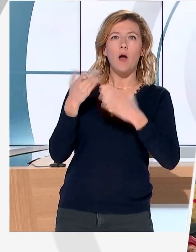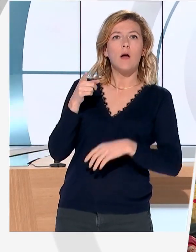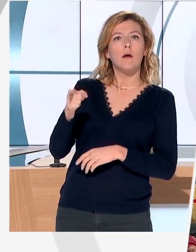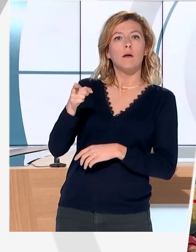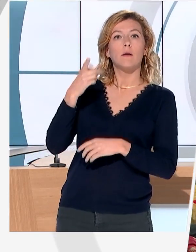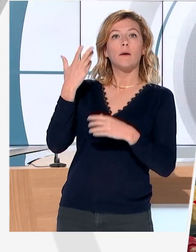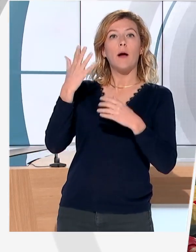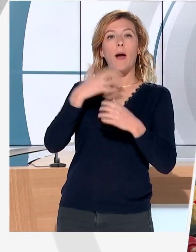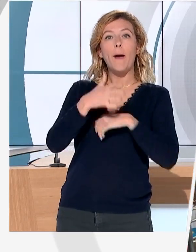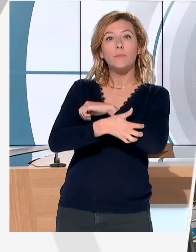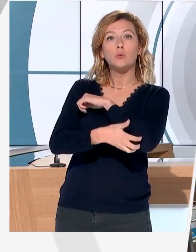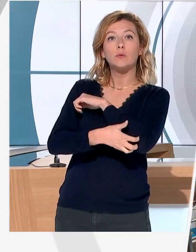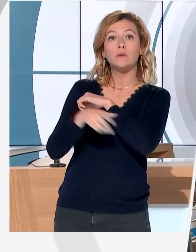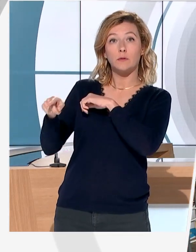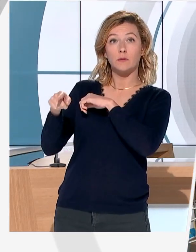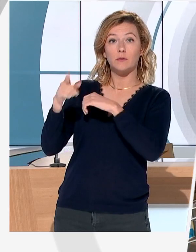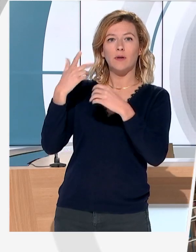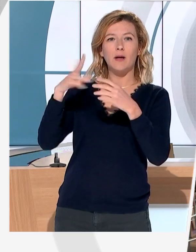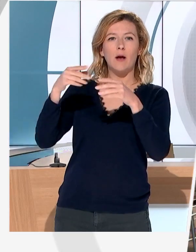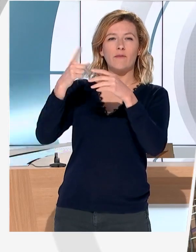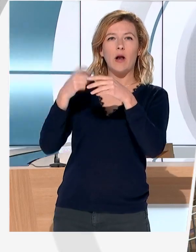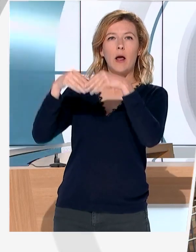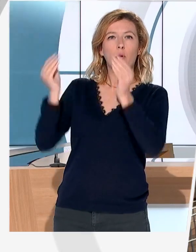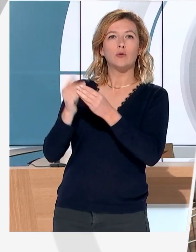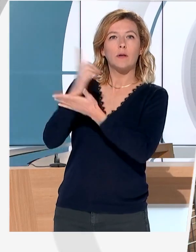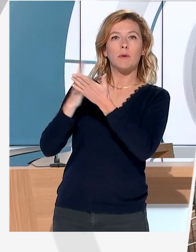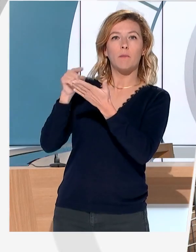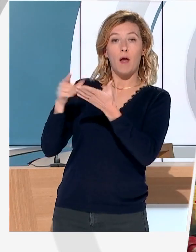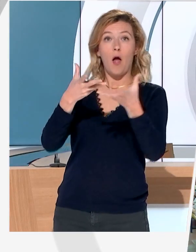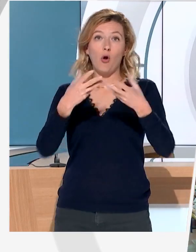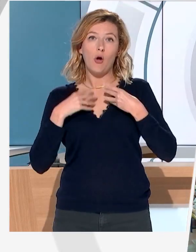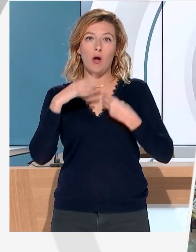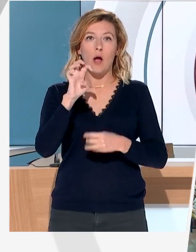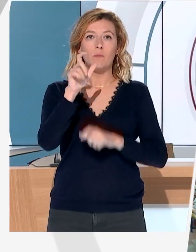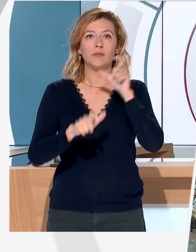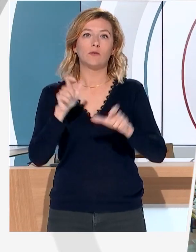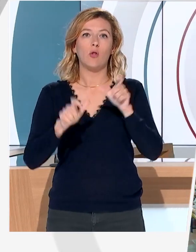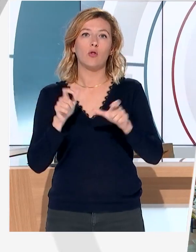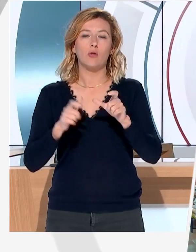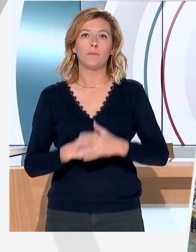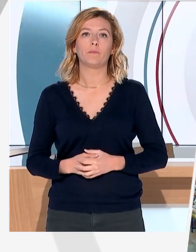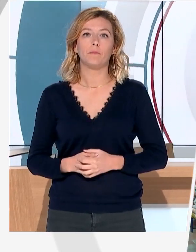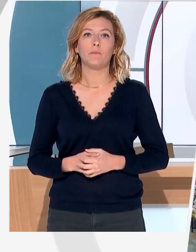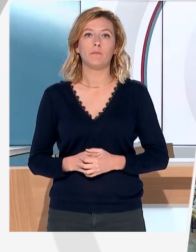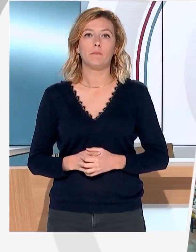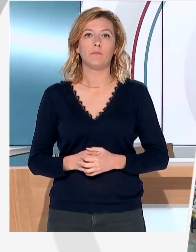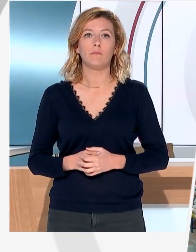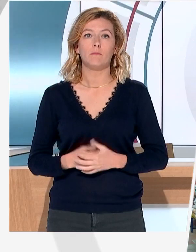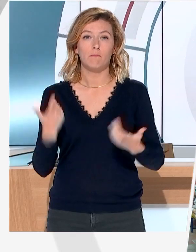Emmaüs de Haute-Vienne qui accueille 40 personnes. On se rend compte qu'il une baisse des dons qui devient significative